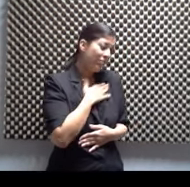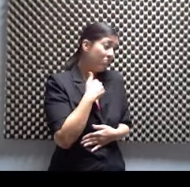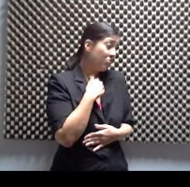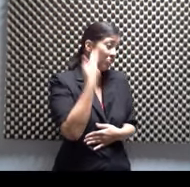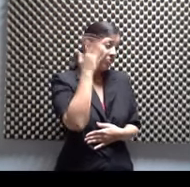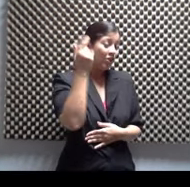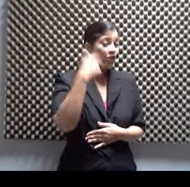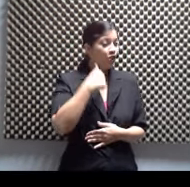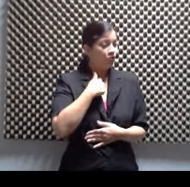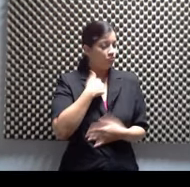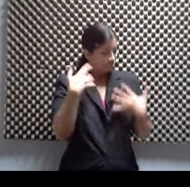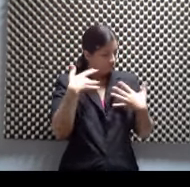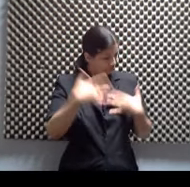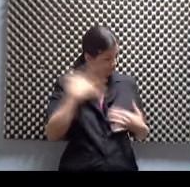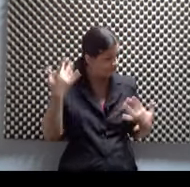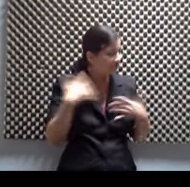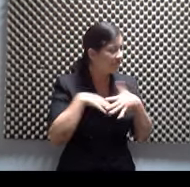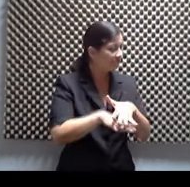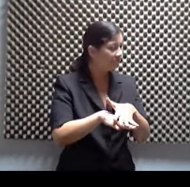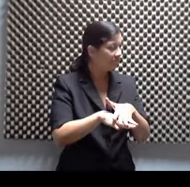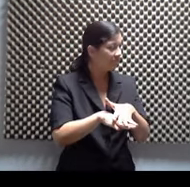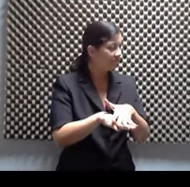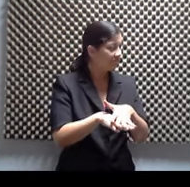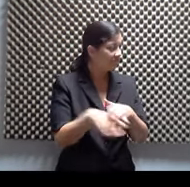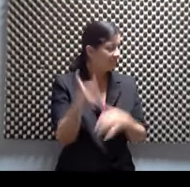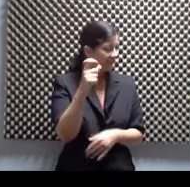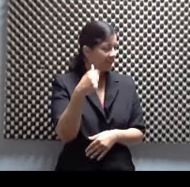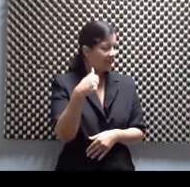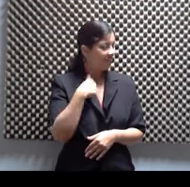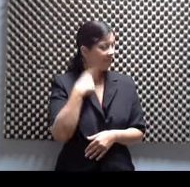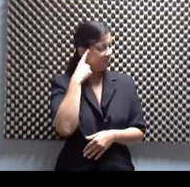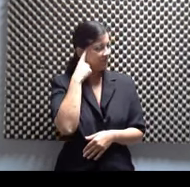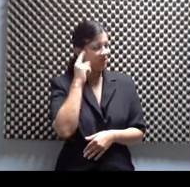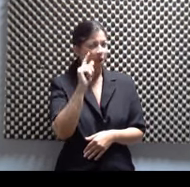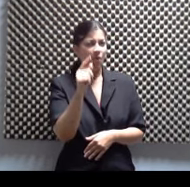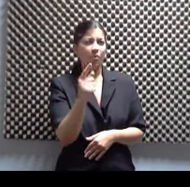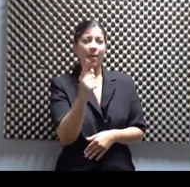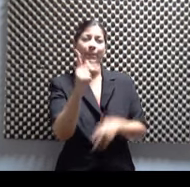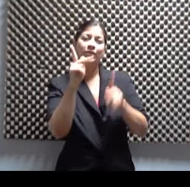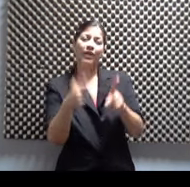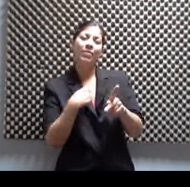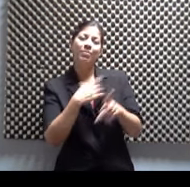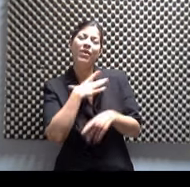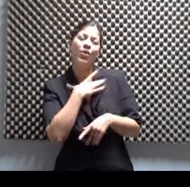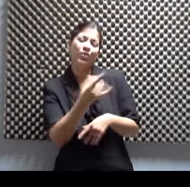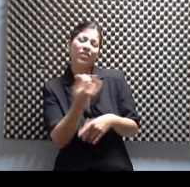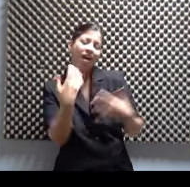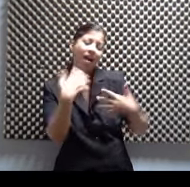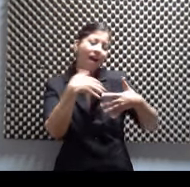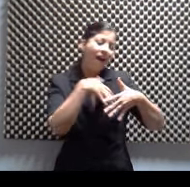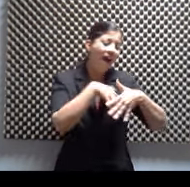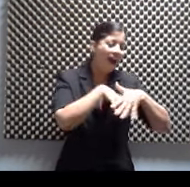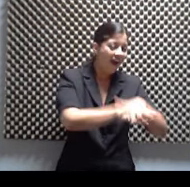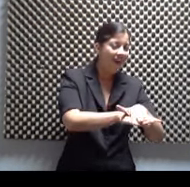fusionada. Porque yo, yo, de hecho, me considero una persona que me gusta eso. Me gusta integrarme y fusionarme. Y sé que esto es